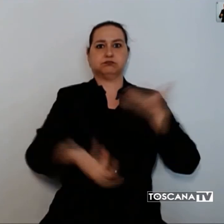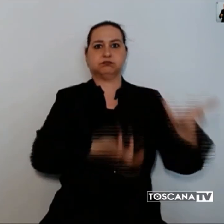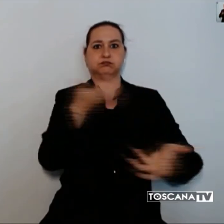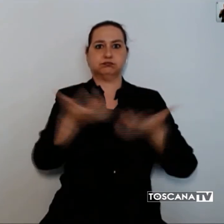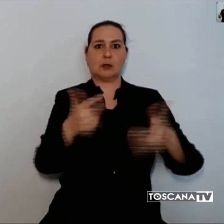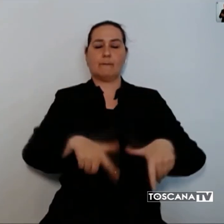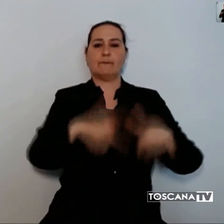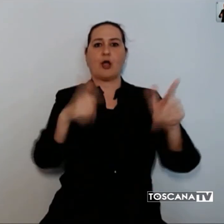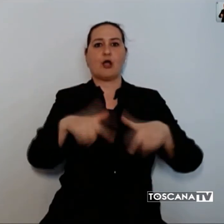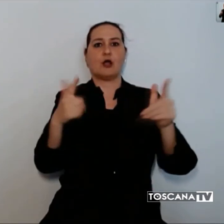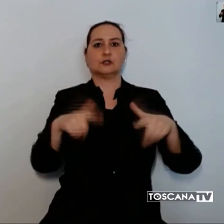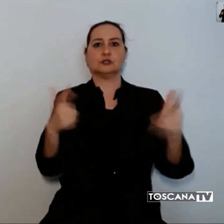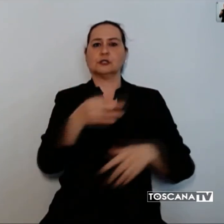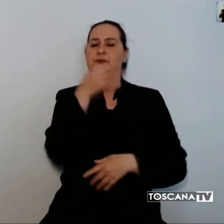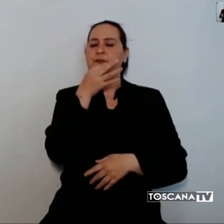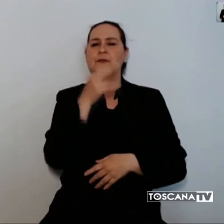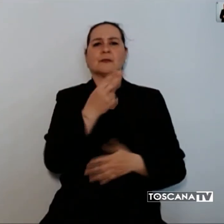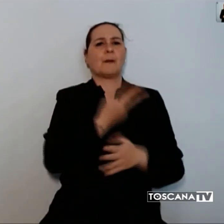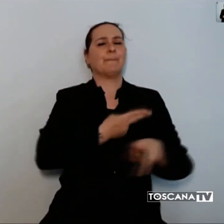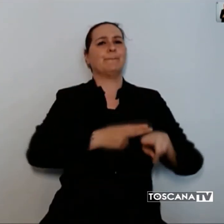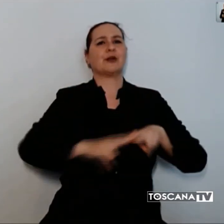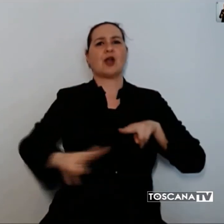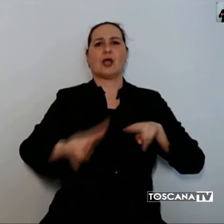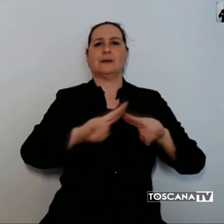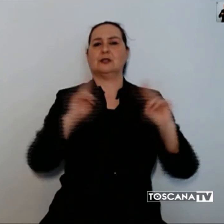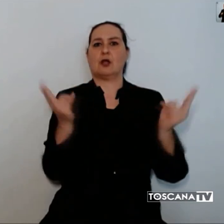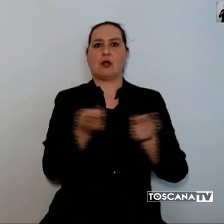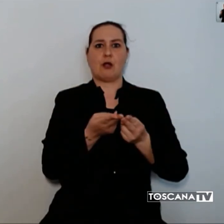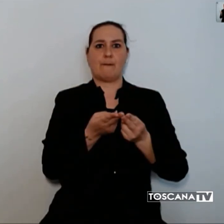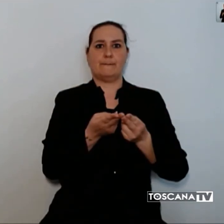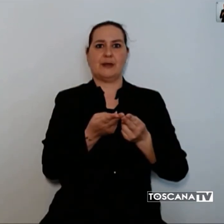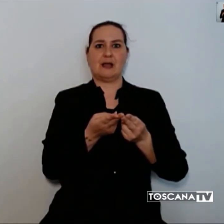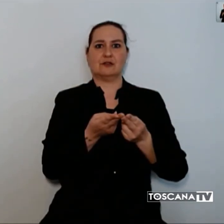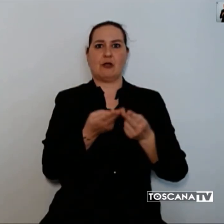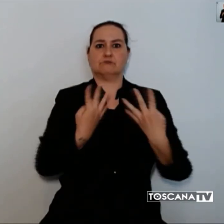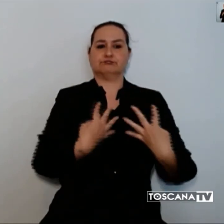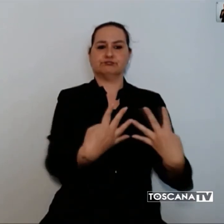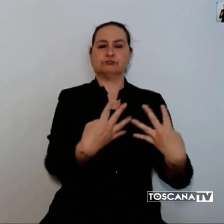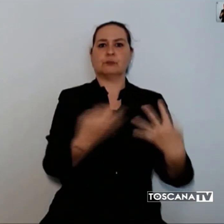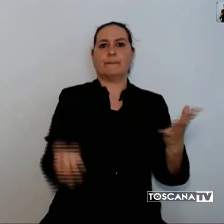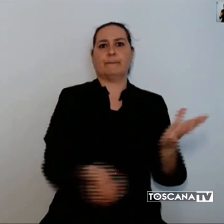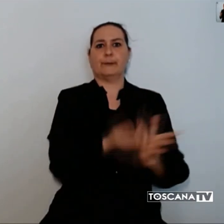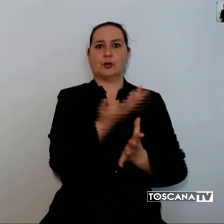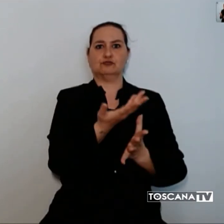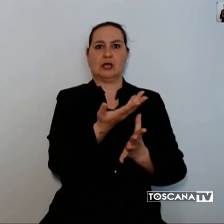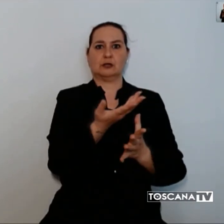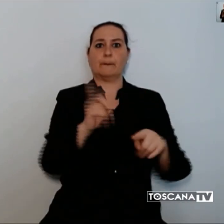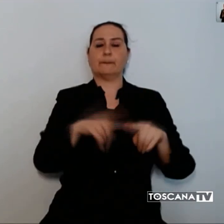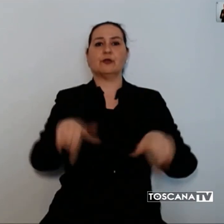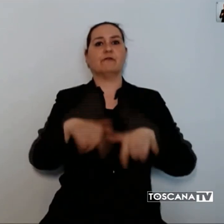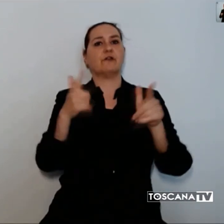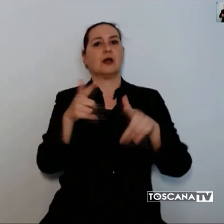divieto assoluto di abbruciamento di residui vegetali, agricoli e forestali su tutto il territorio regionale.